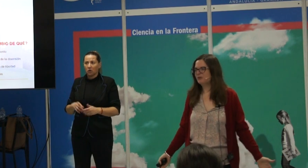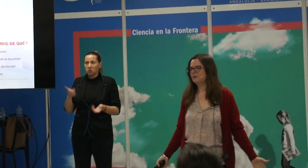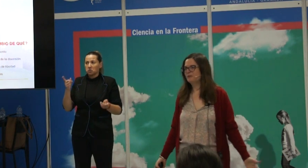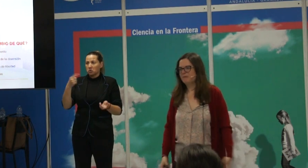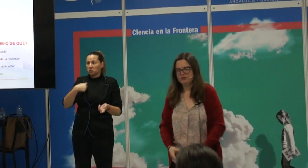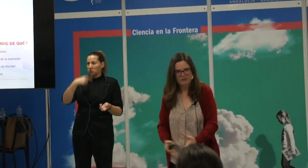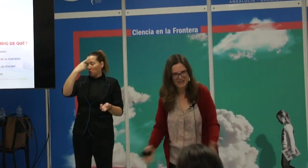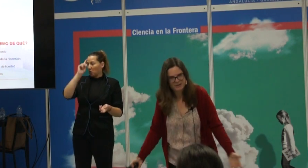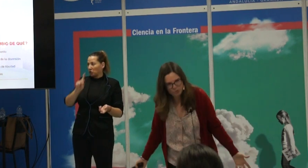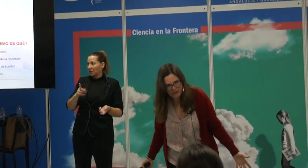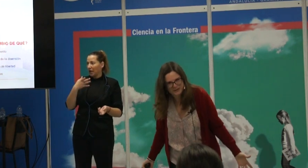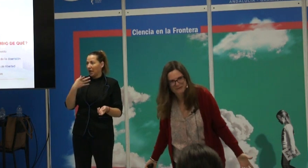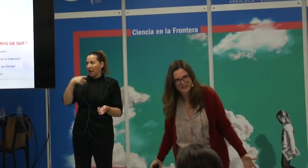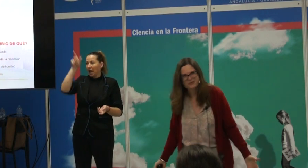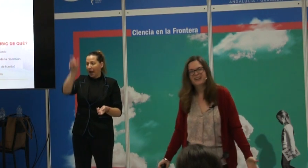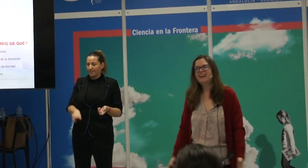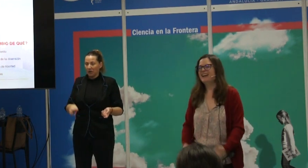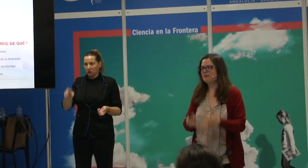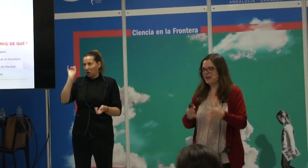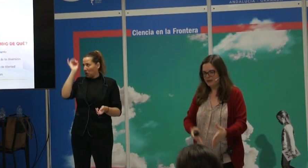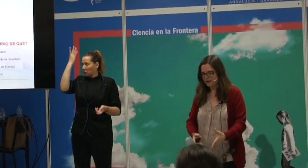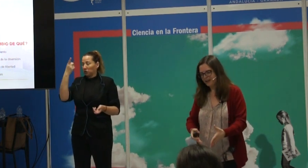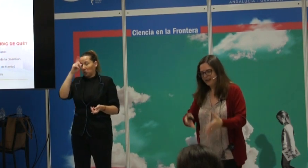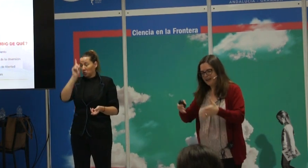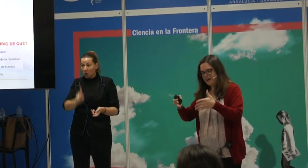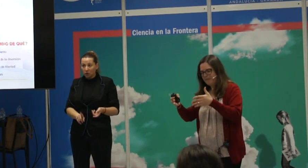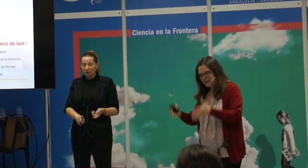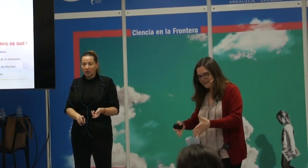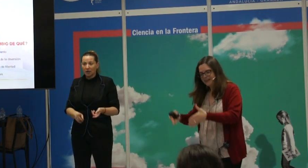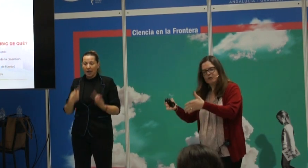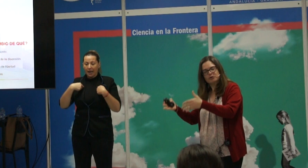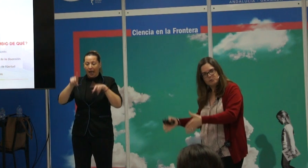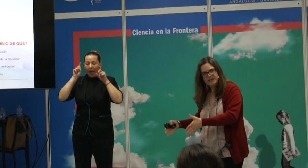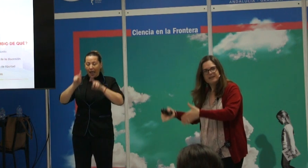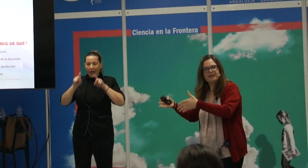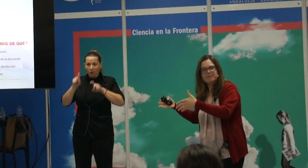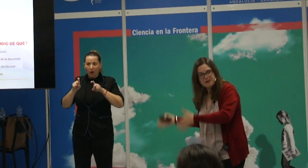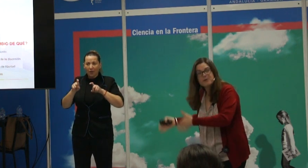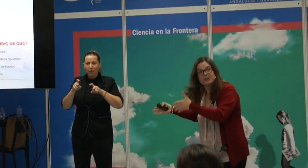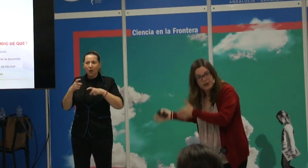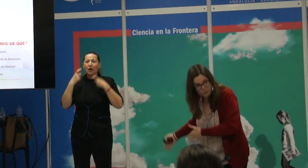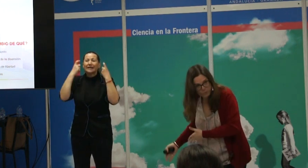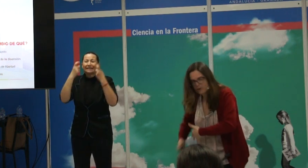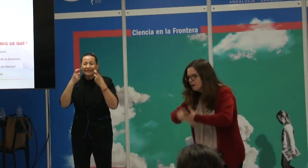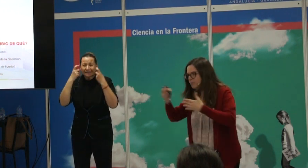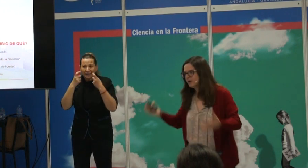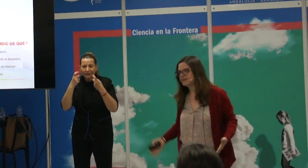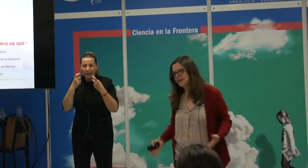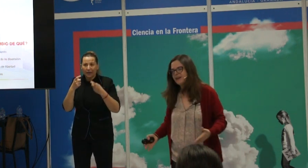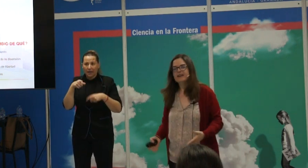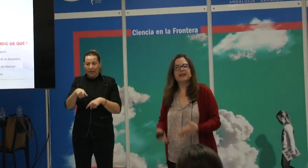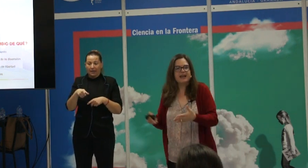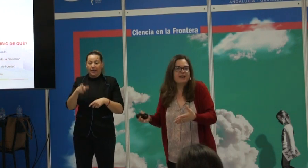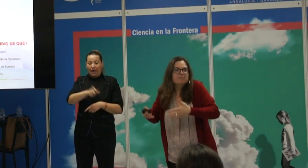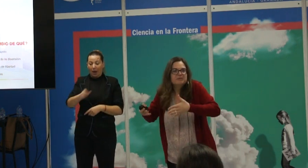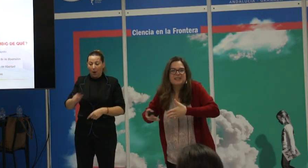pero vamos, es absolutamente falso. La educación pretende construir miembros del grupo, del grupo que